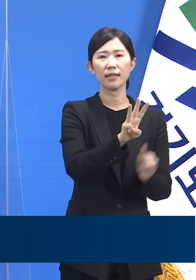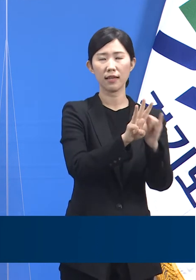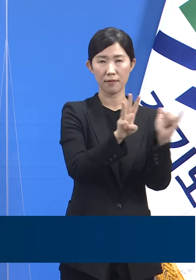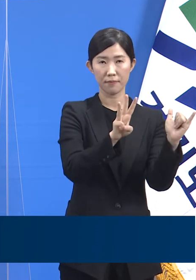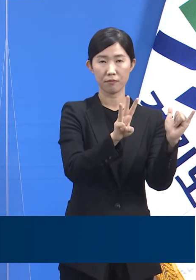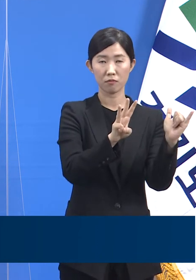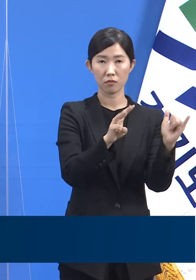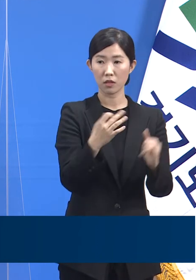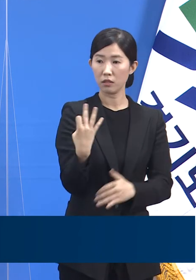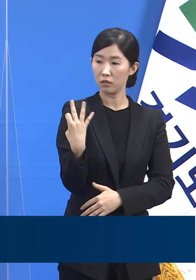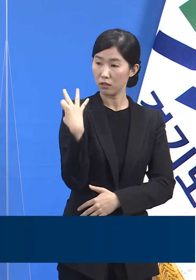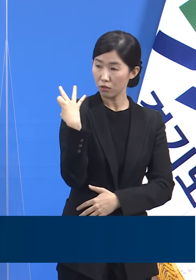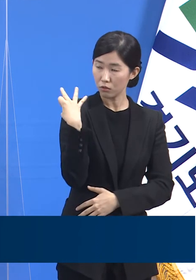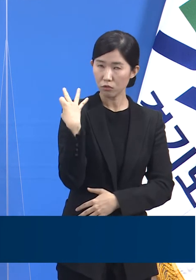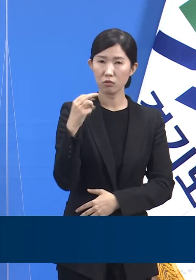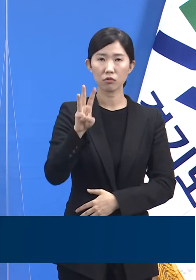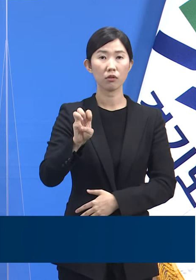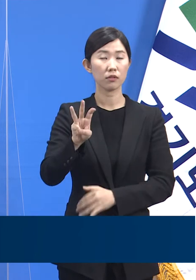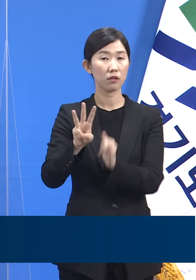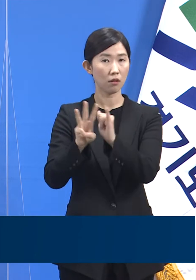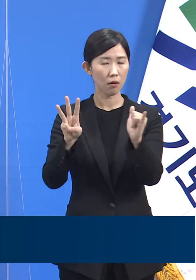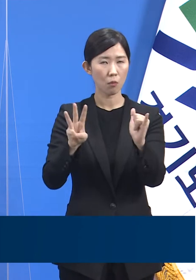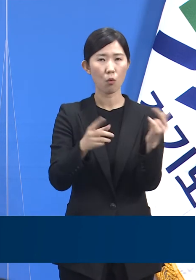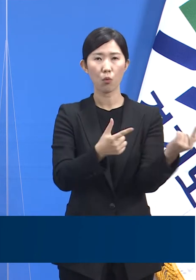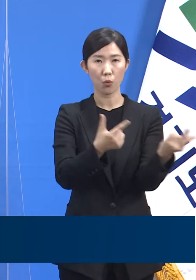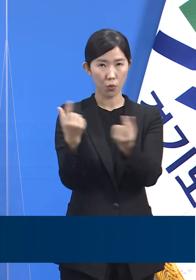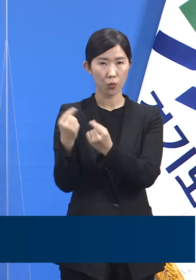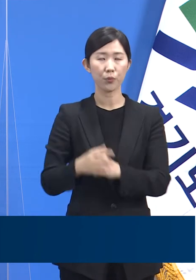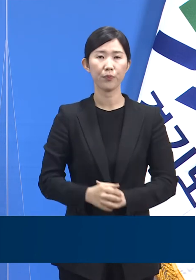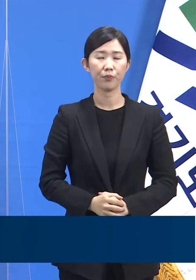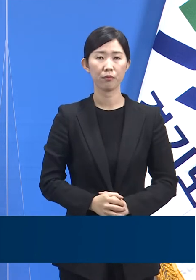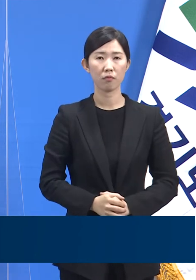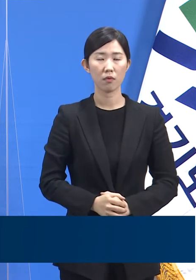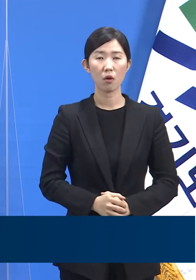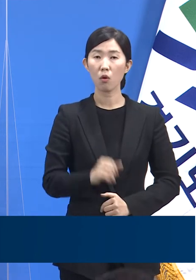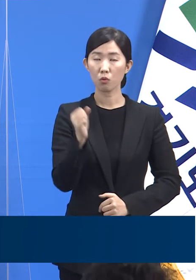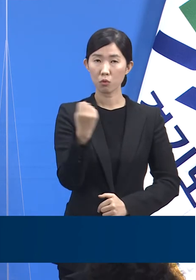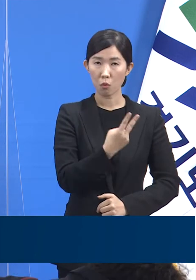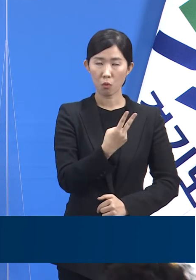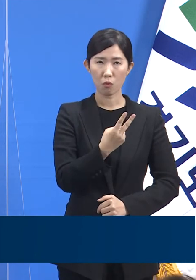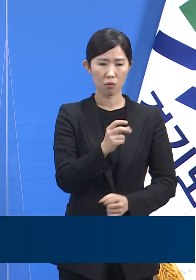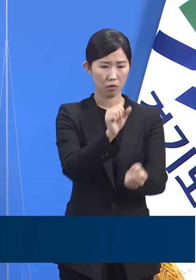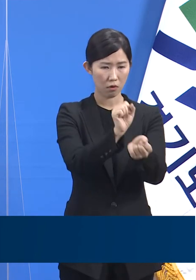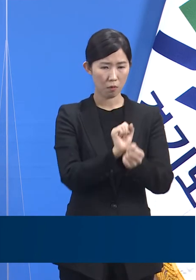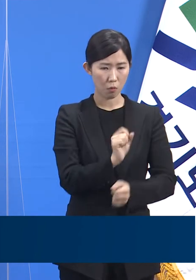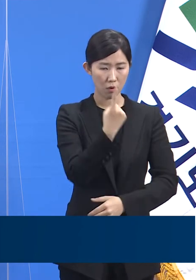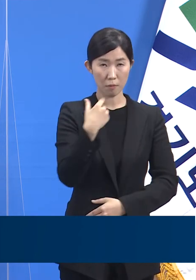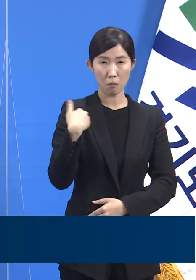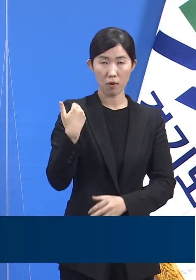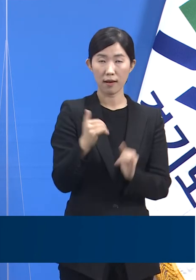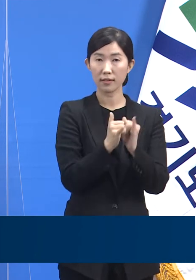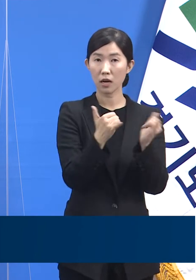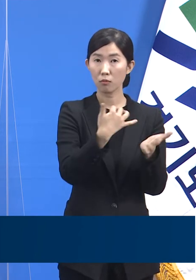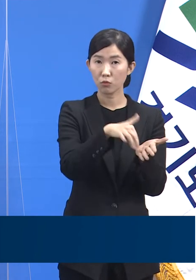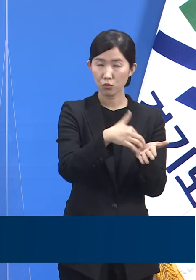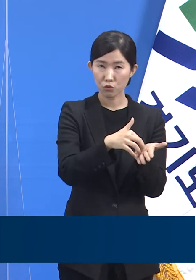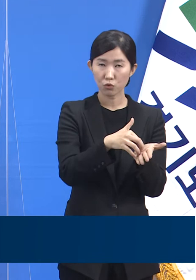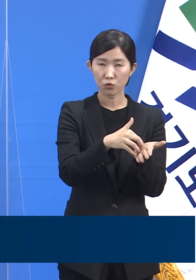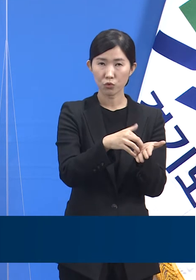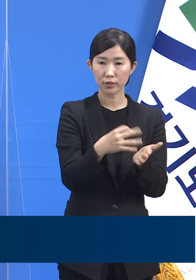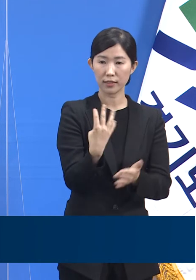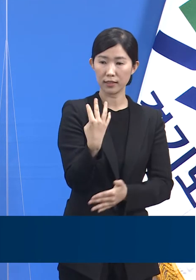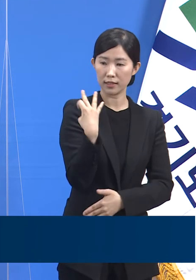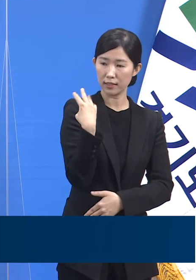33명과 동일했습니다. 진단일 당시 감염 경로를 알 수 없는 확진자는 일평균